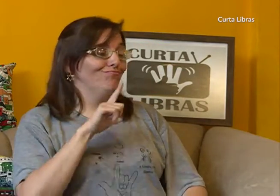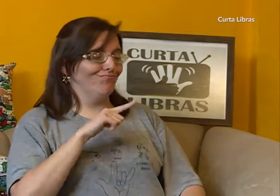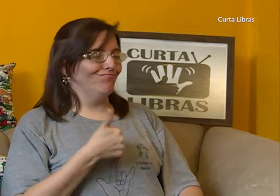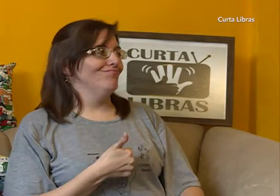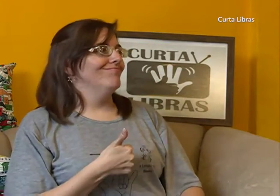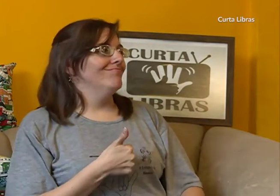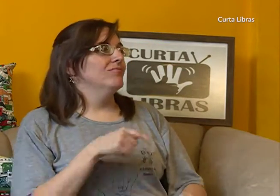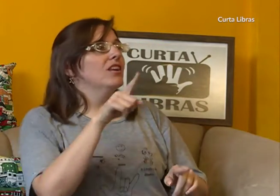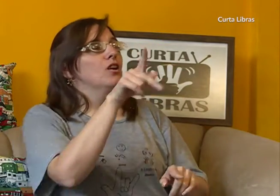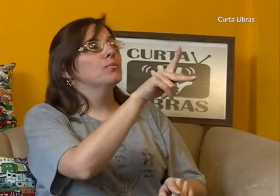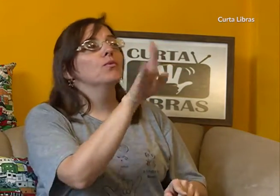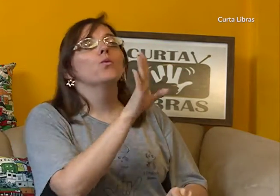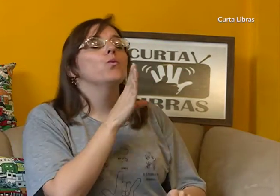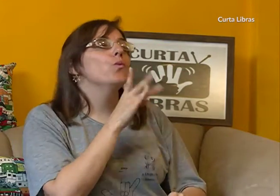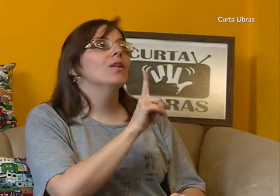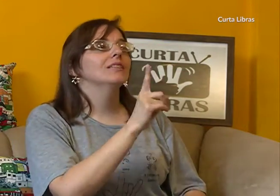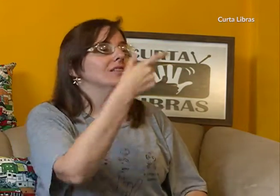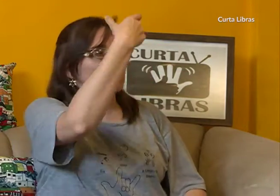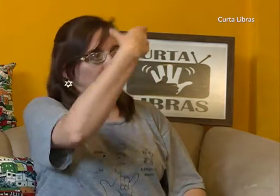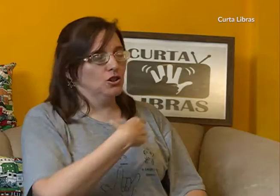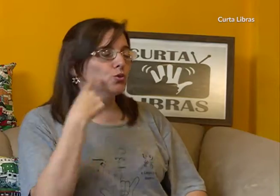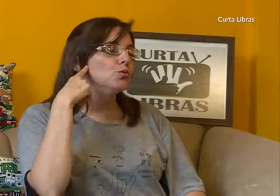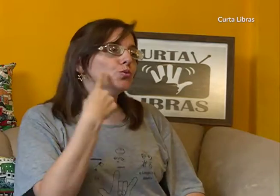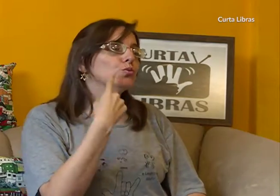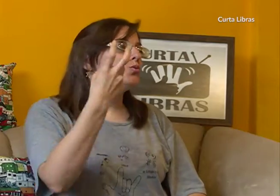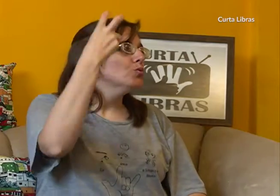conheciam a cultura e a identidade surda.